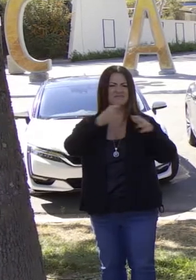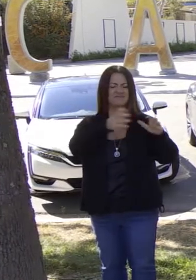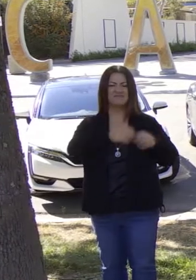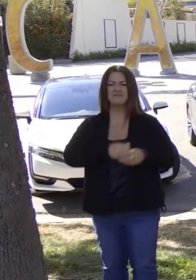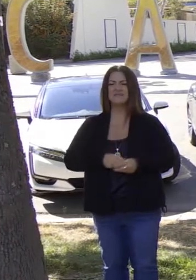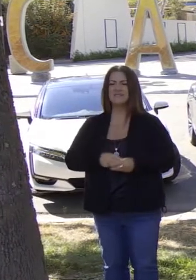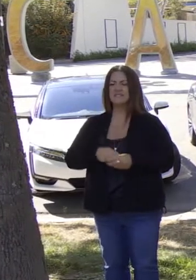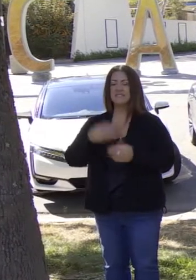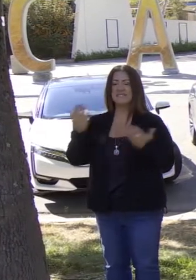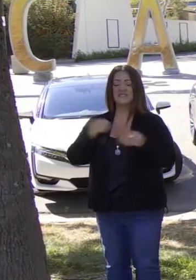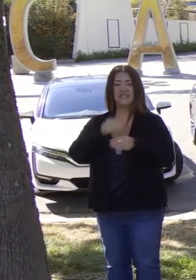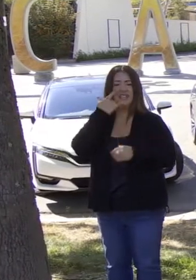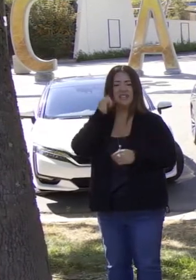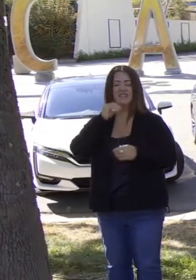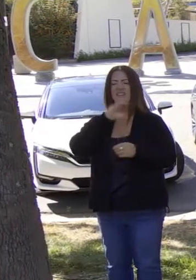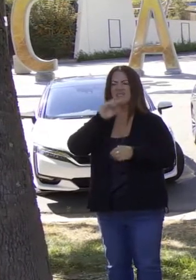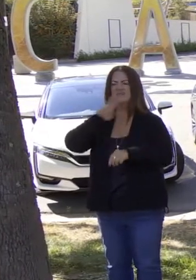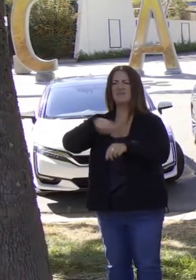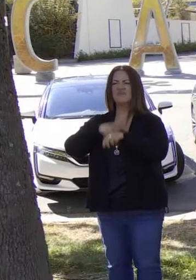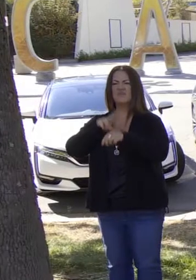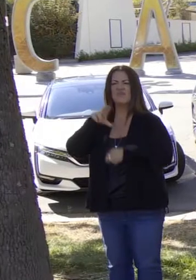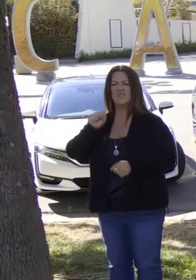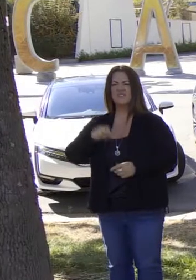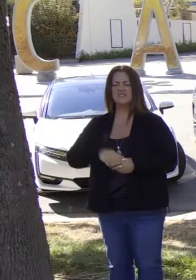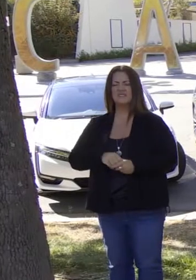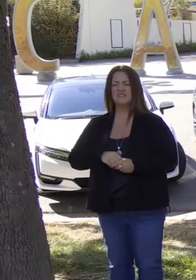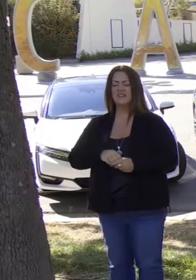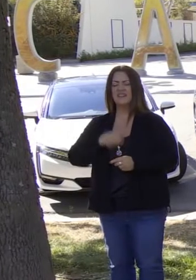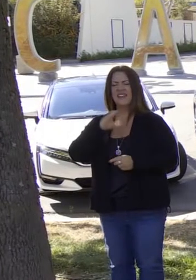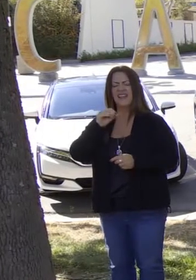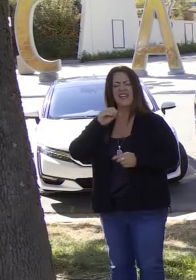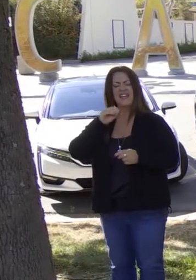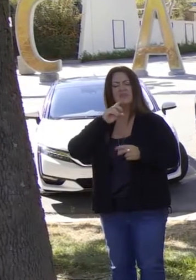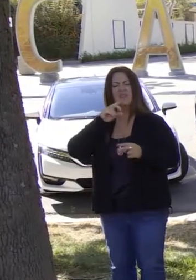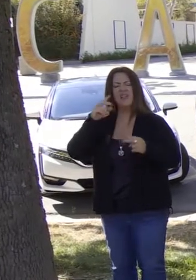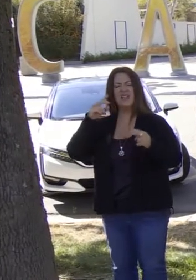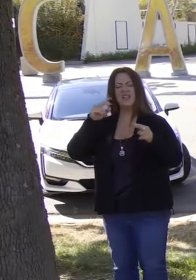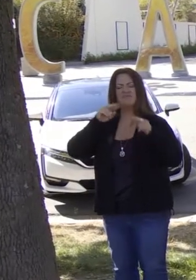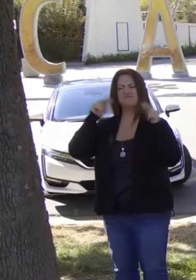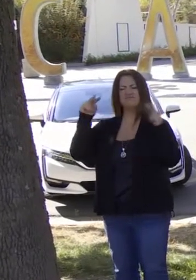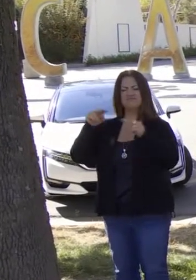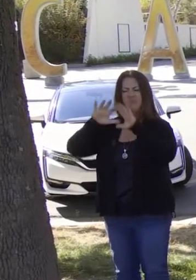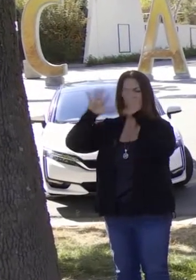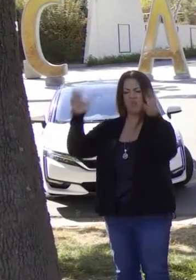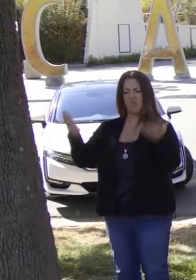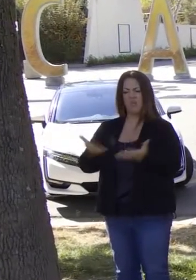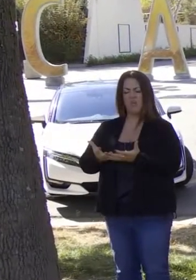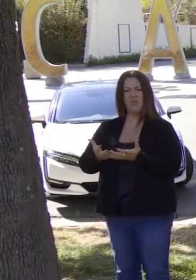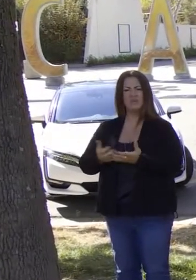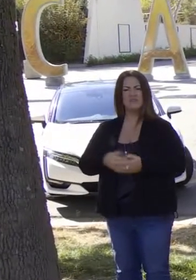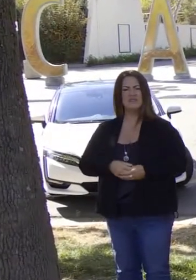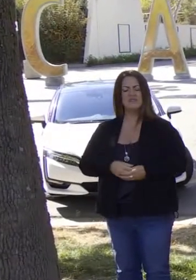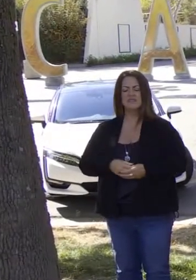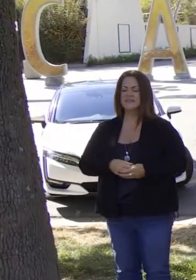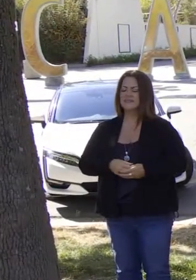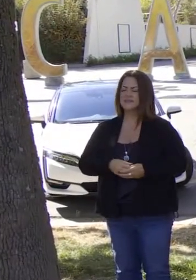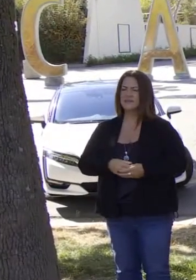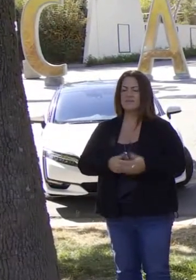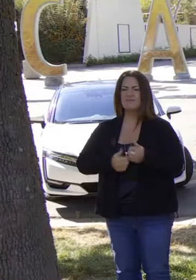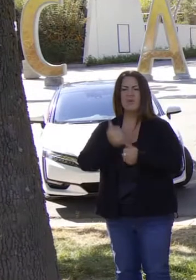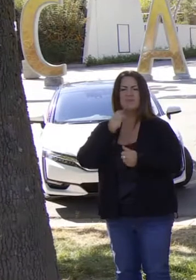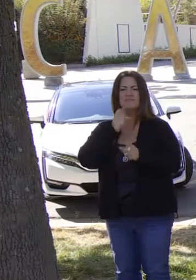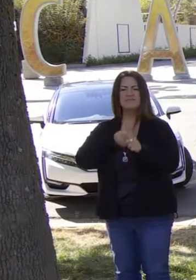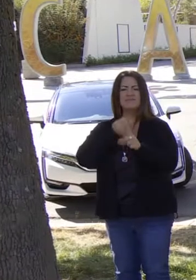estado, y yo alegaría como nación, de la perspectiva global, ninguno impacta